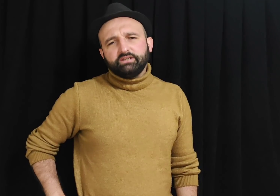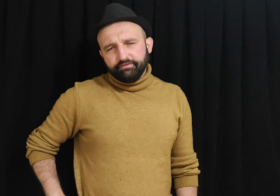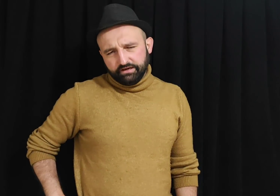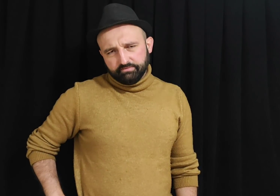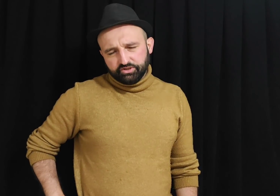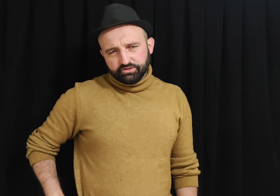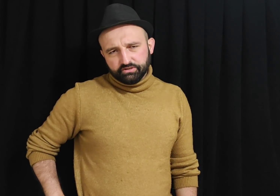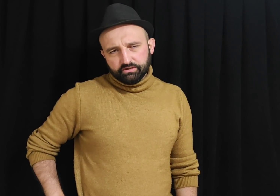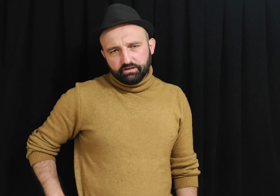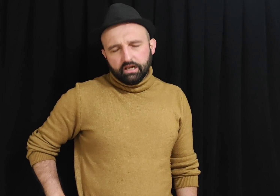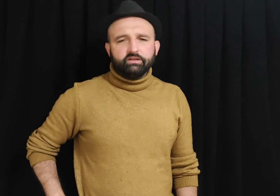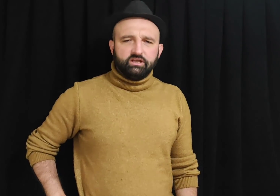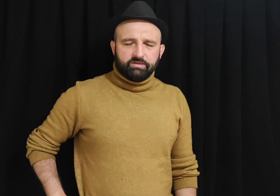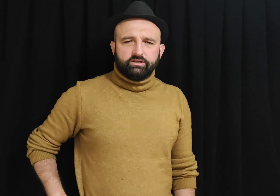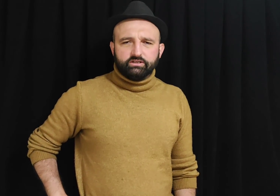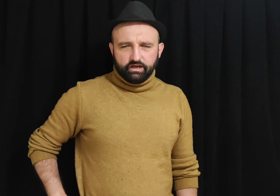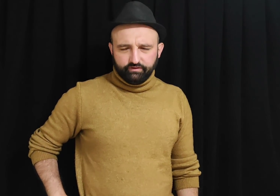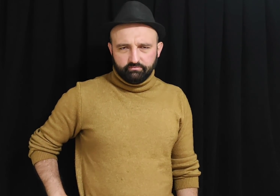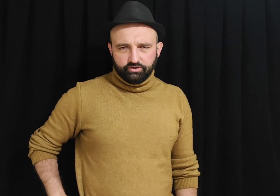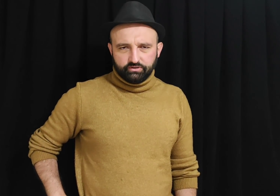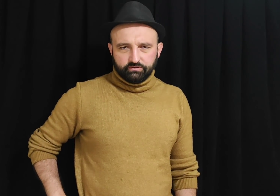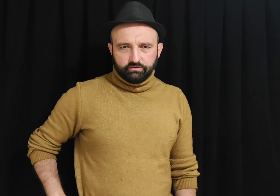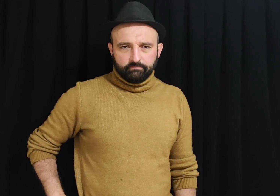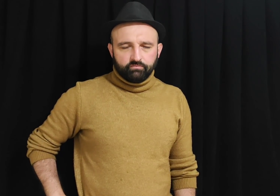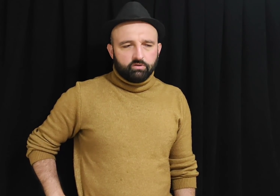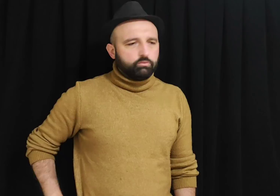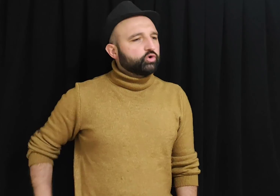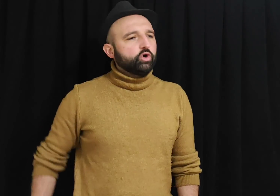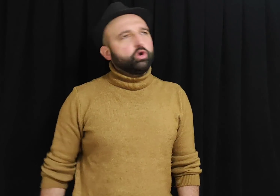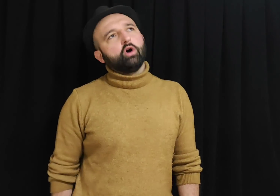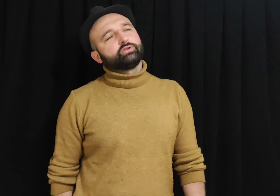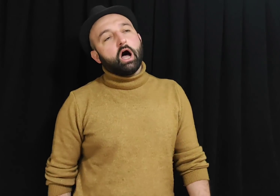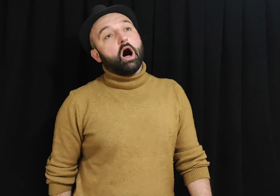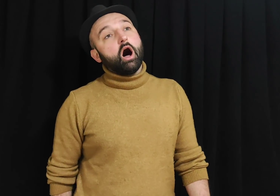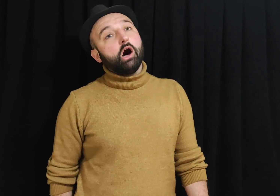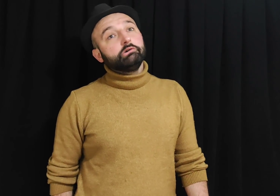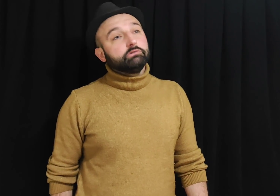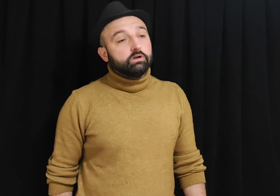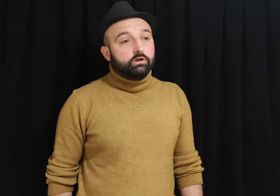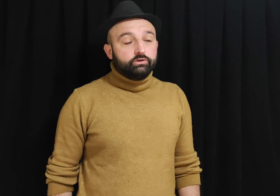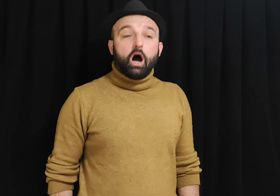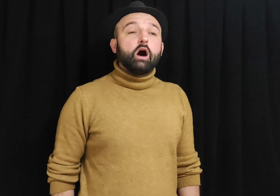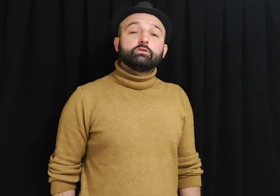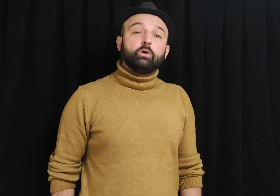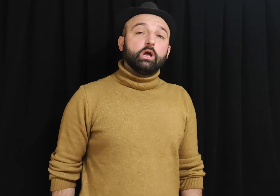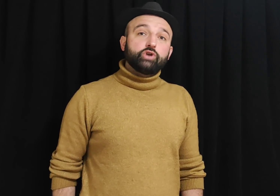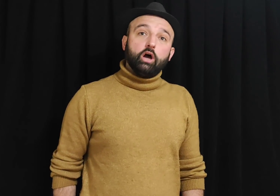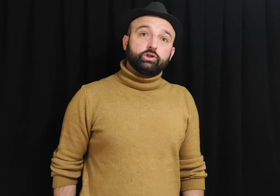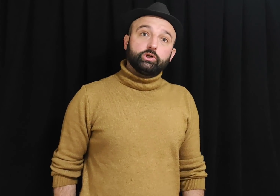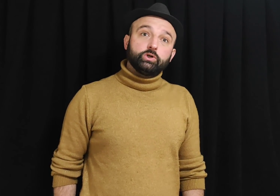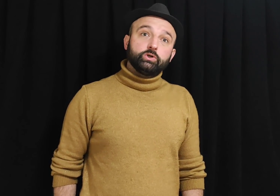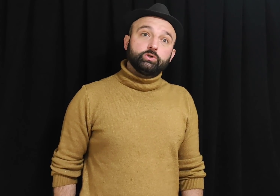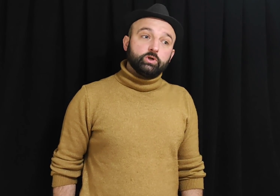kefilmiş. He nimete kefilmiş. Bugün yoksa yarın olacaktır.